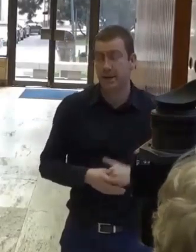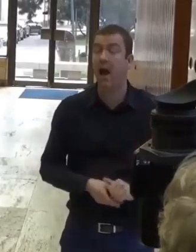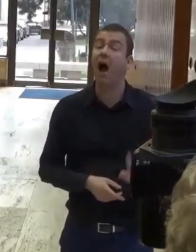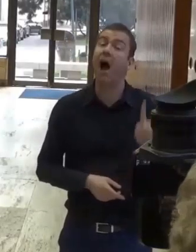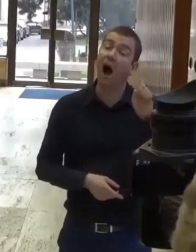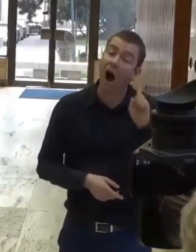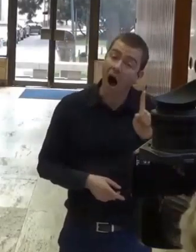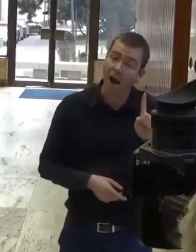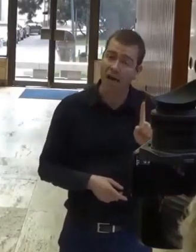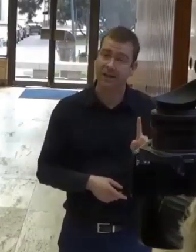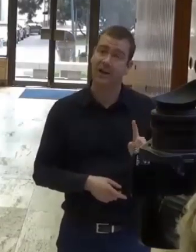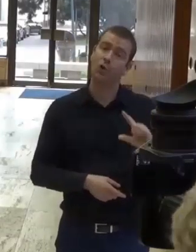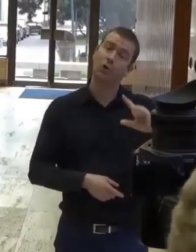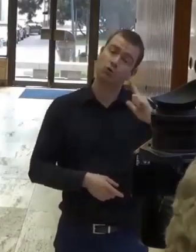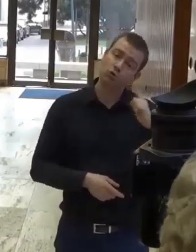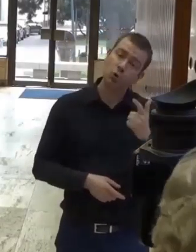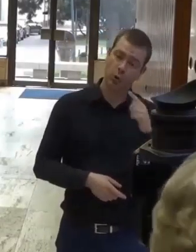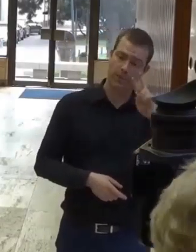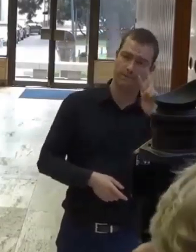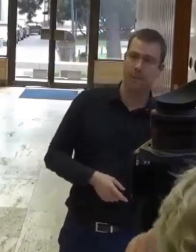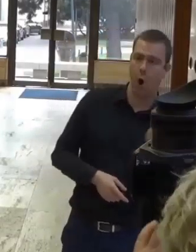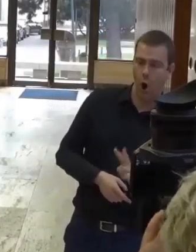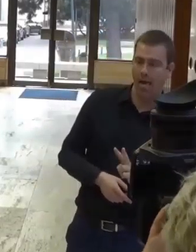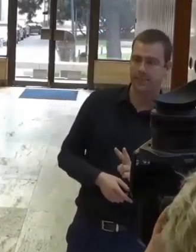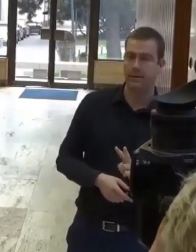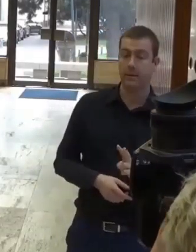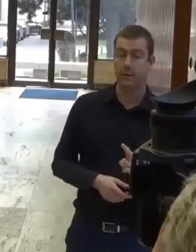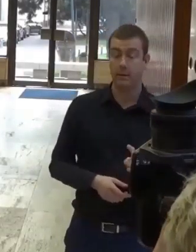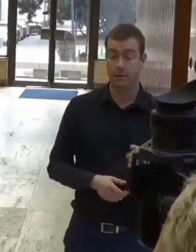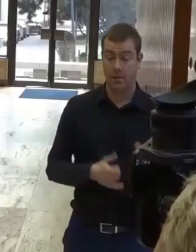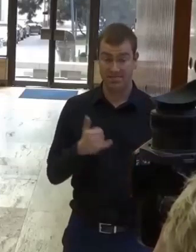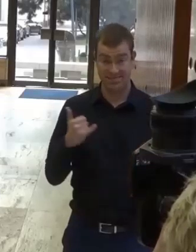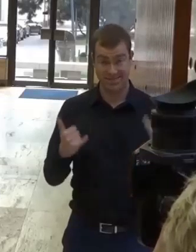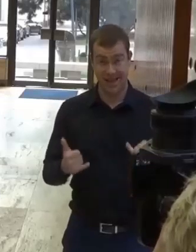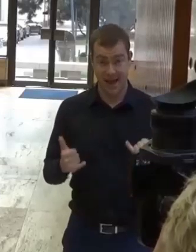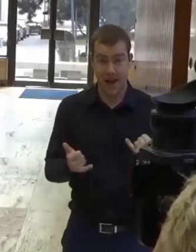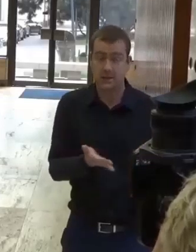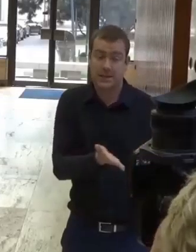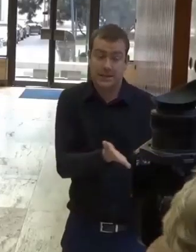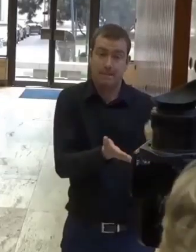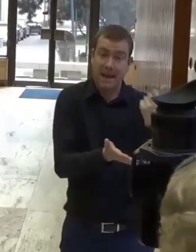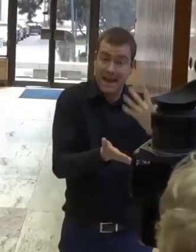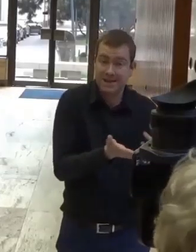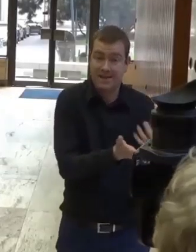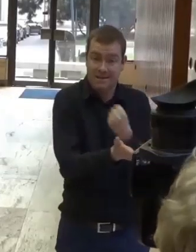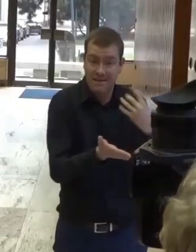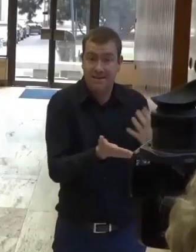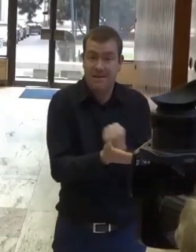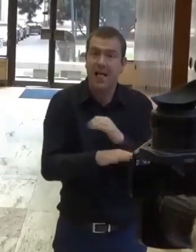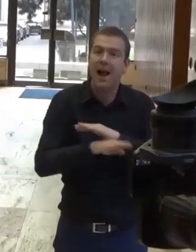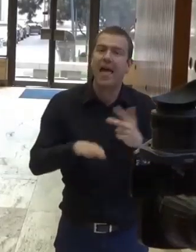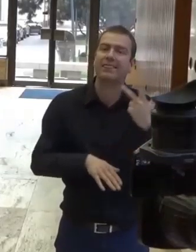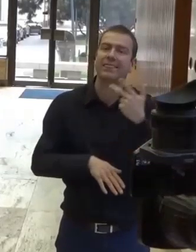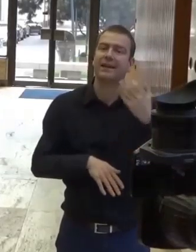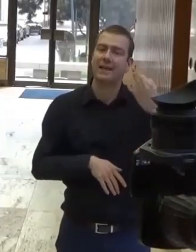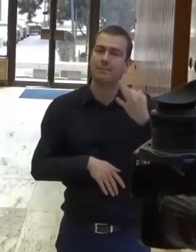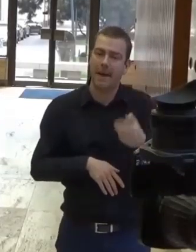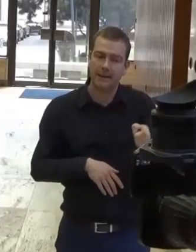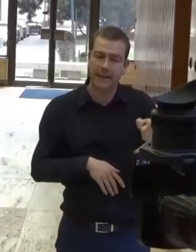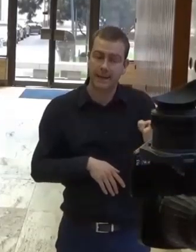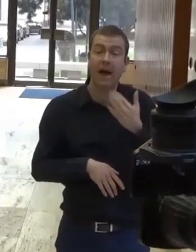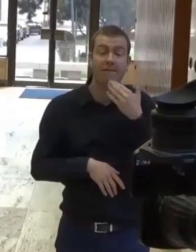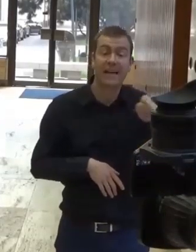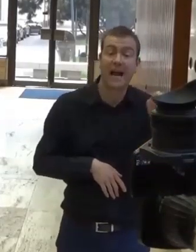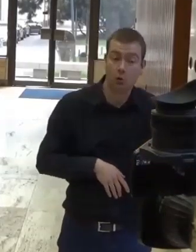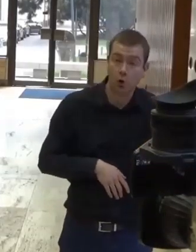poviem to tak, malej úrovni, 30 % z celého objemu peniazy, môžeme teraz tieto prostriedky